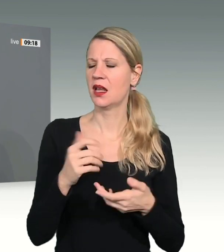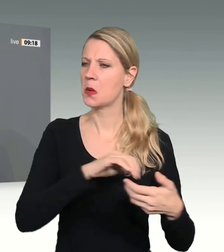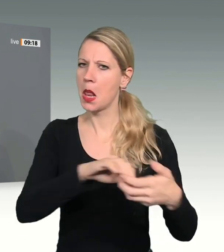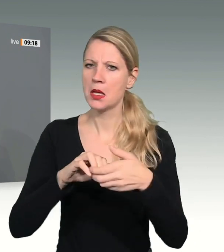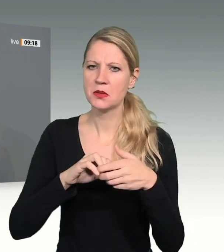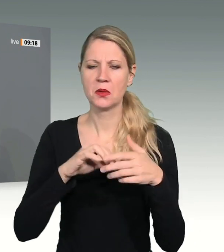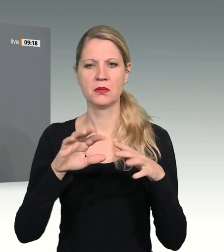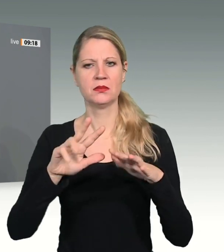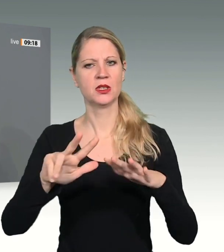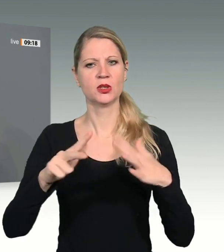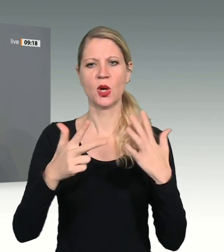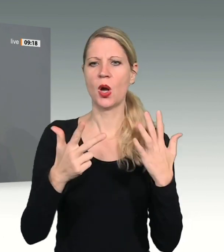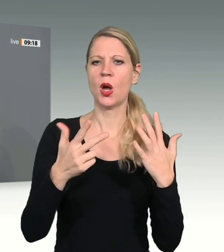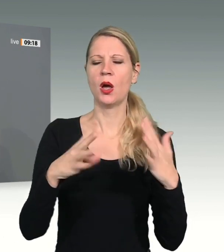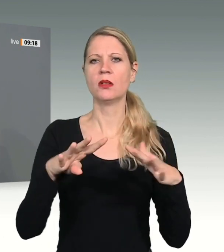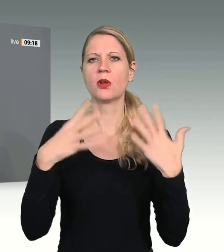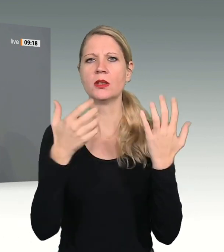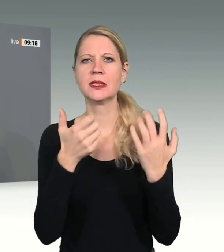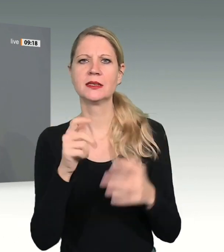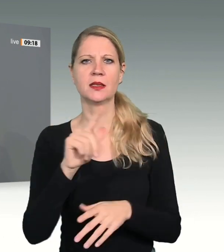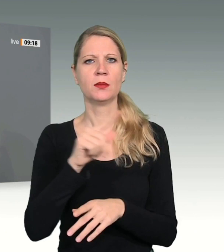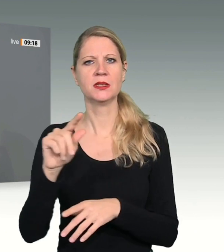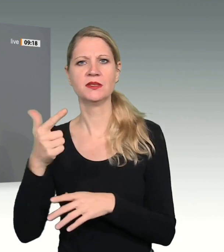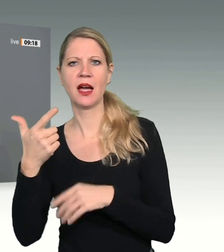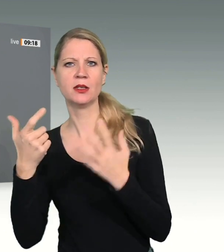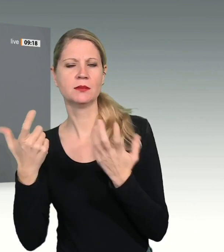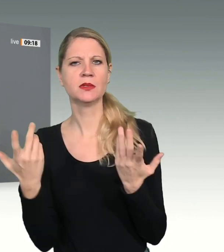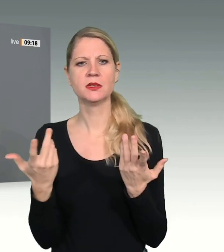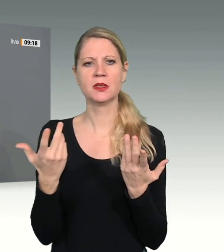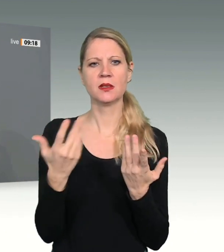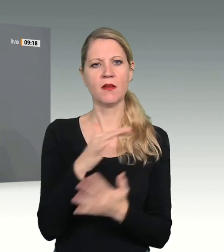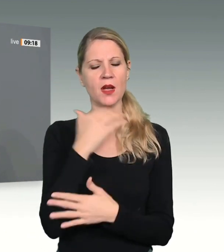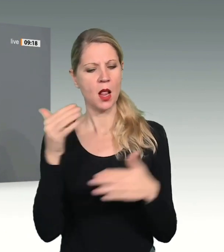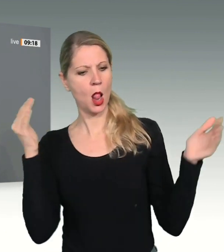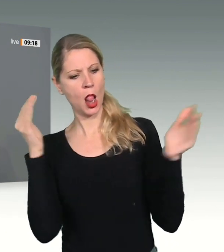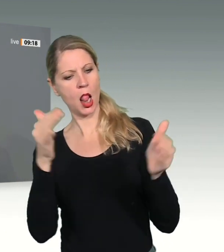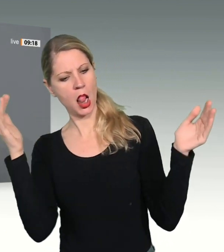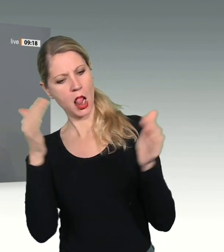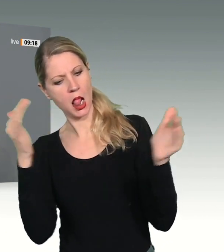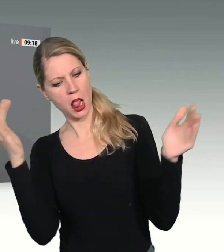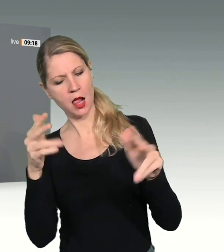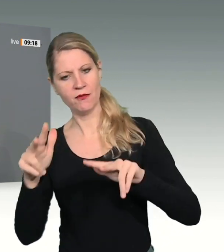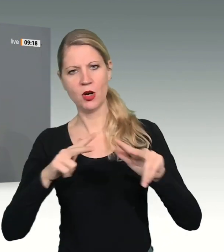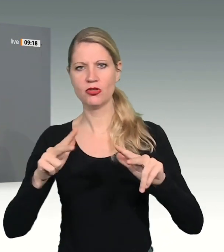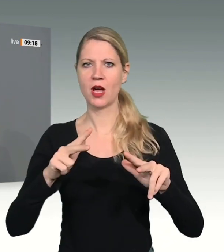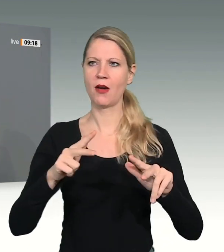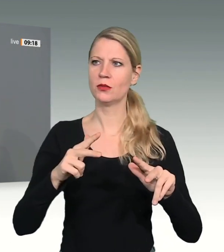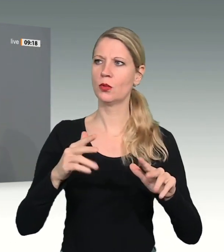die sich in der Nachkriegszeit zunächst vor allem auf das Wirtschaftswunder konzentriert hatte, nun Zustimmung fanden.